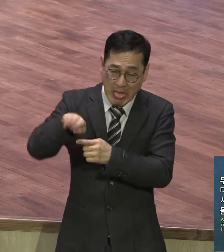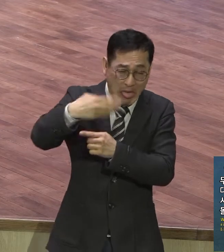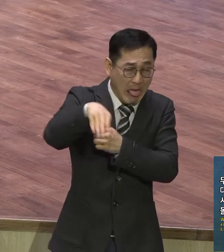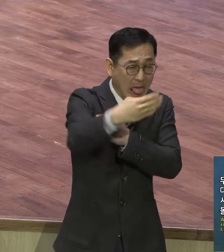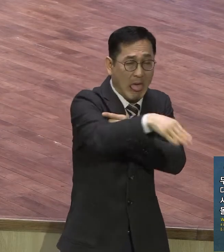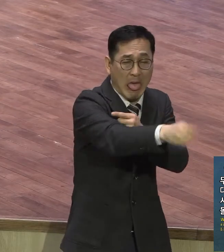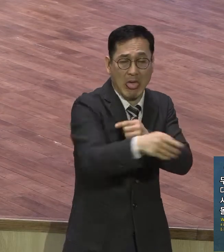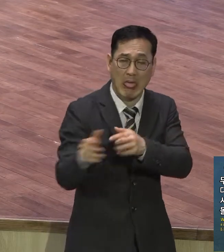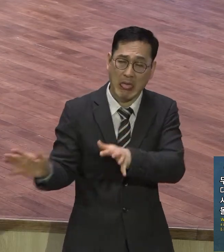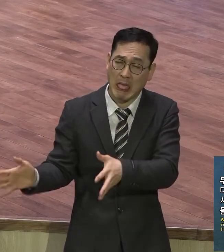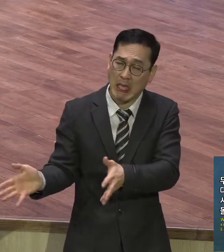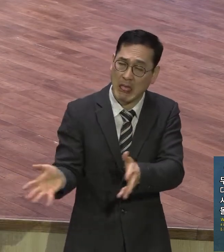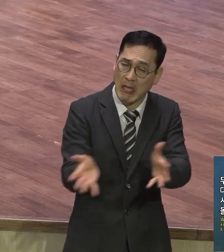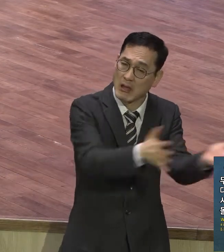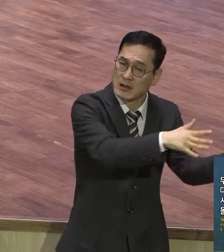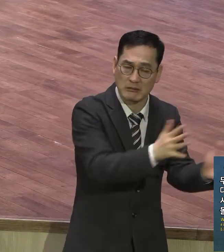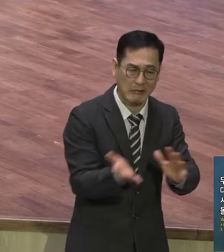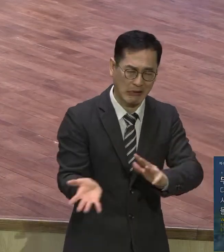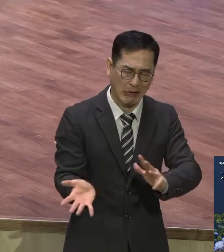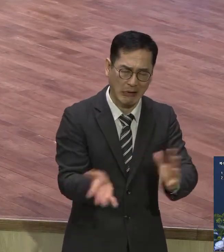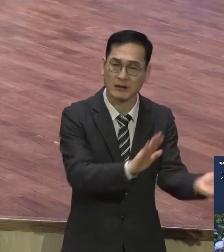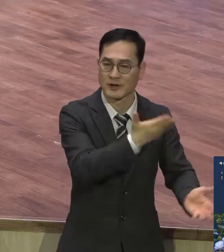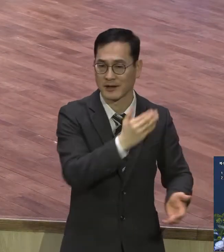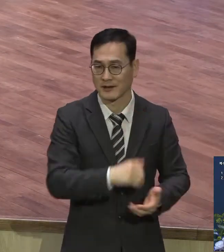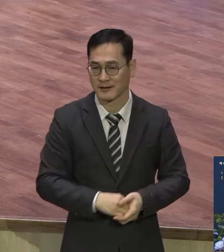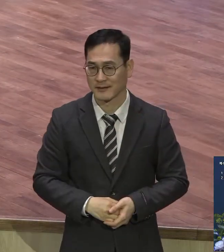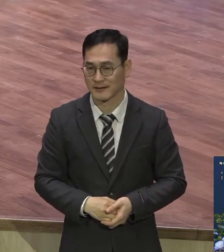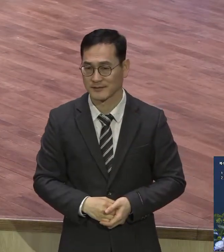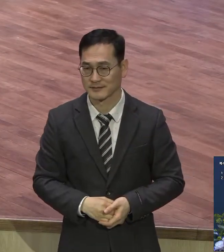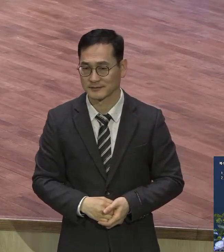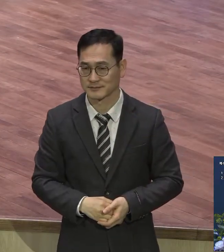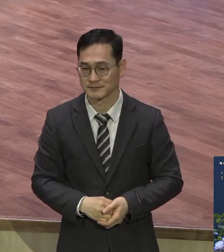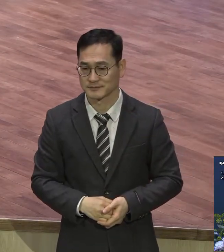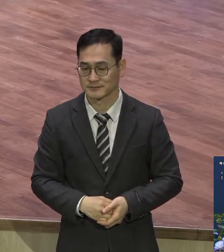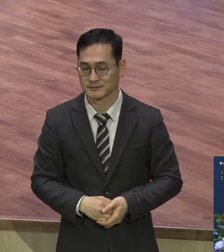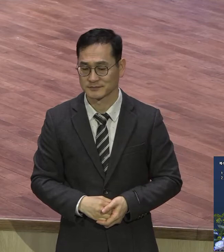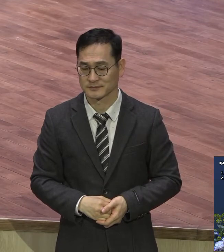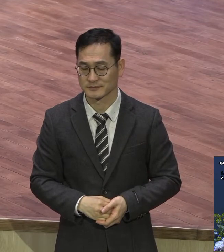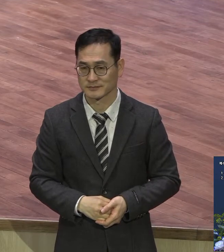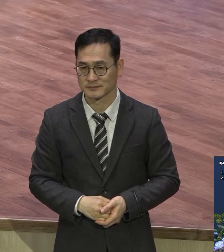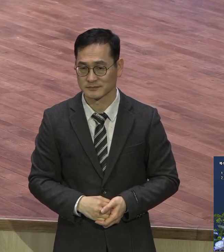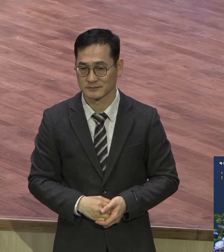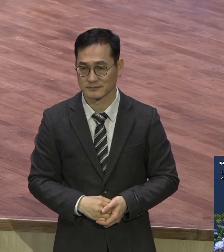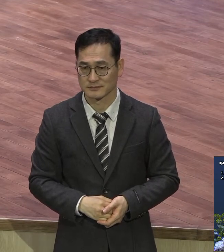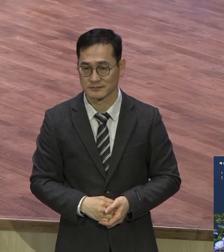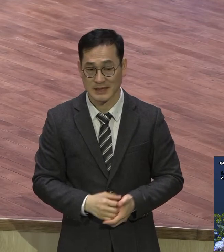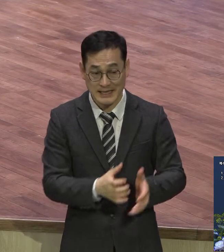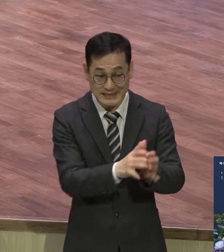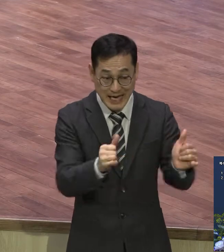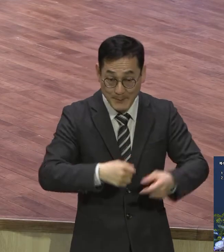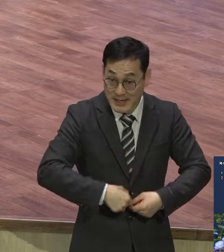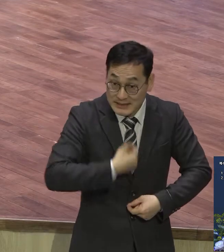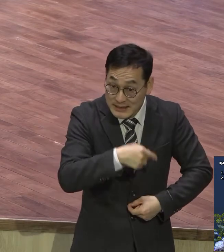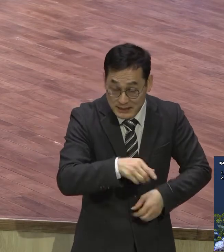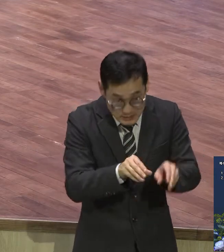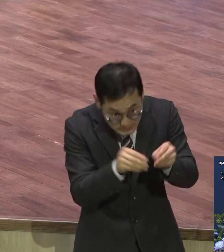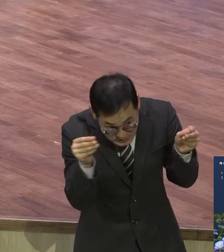인간의 의가 뭐냐 전의 성경에는 더러운 옷 누더기 같다 그랬어요 누더기